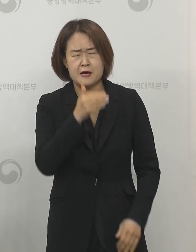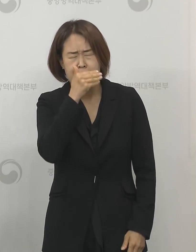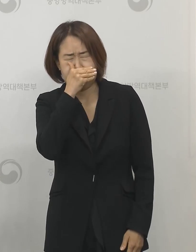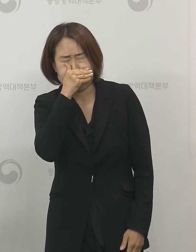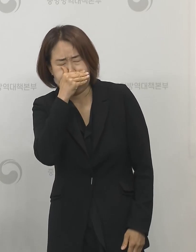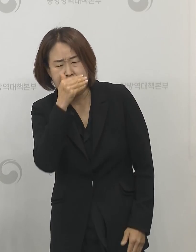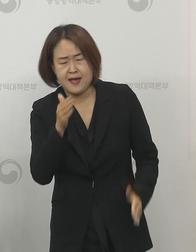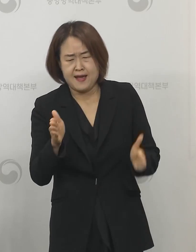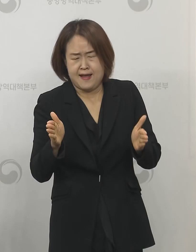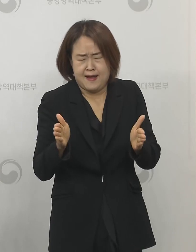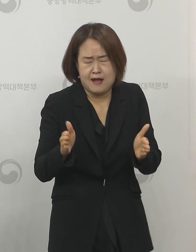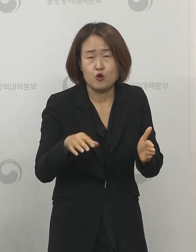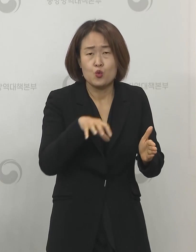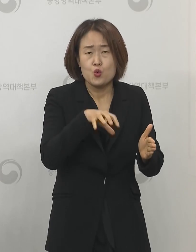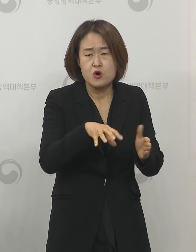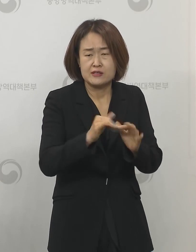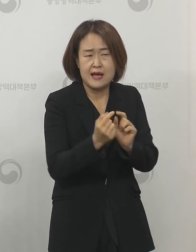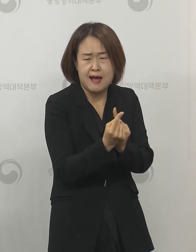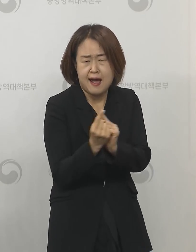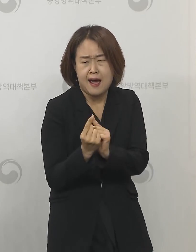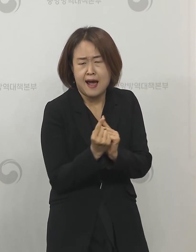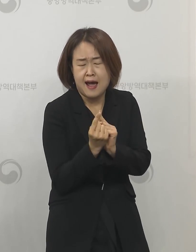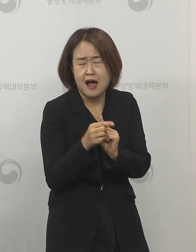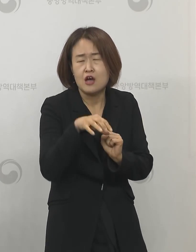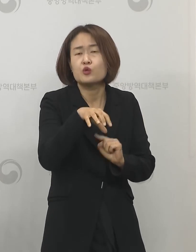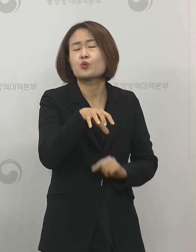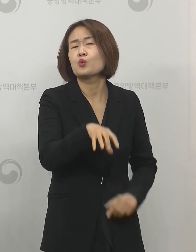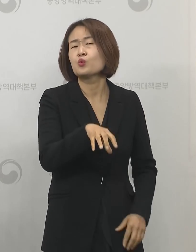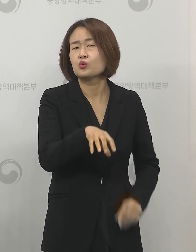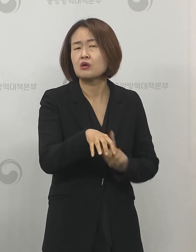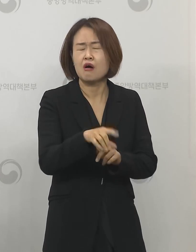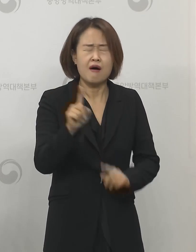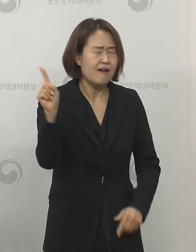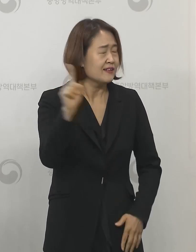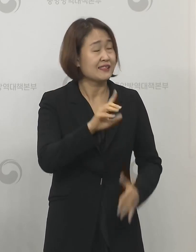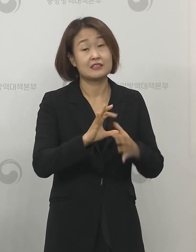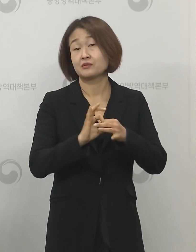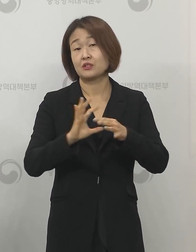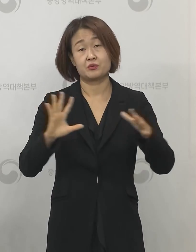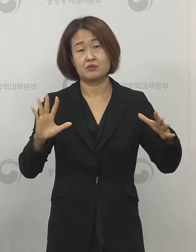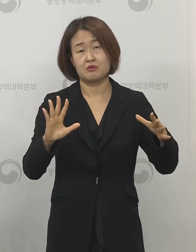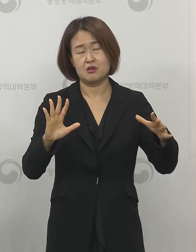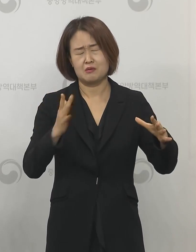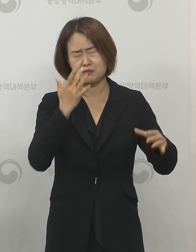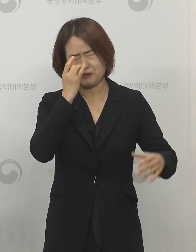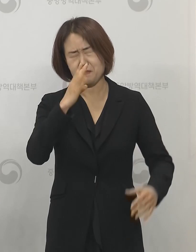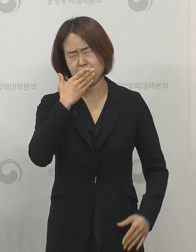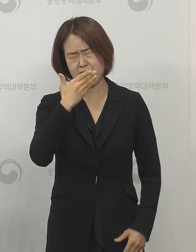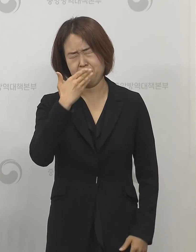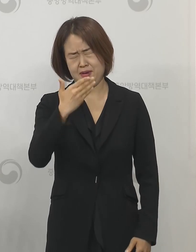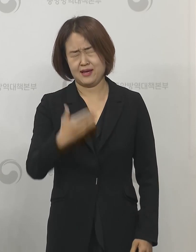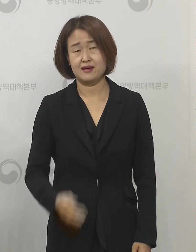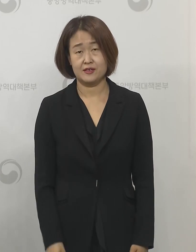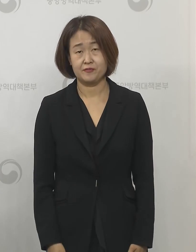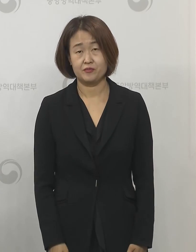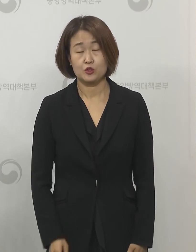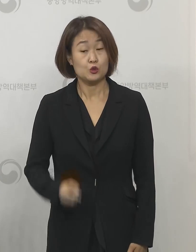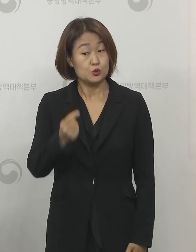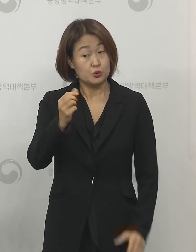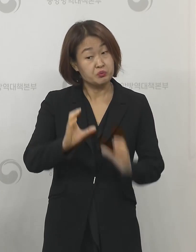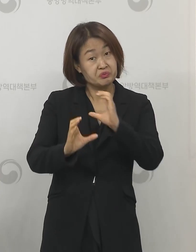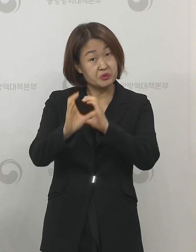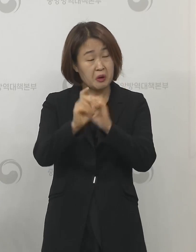밀접한 접촉이 일어나는 공간에서는 어디든지 가능하다는 겁니다 저희가 이제 좀 더